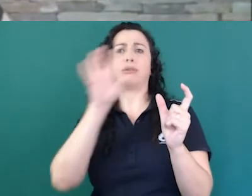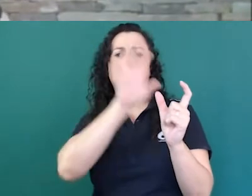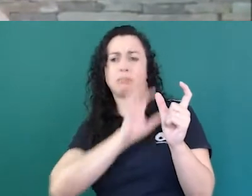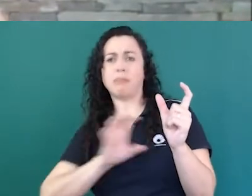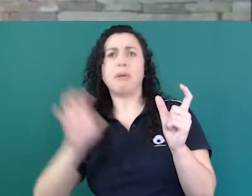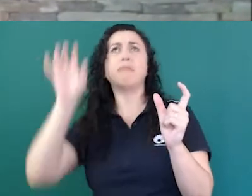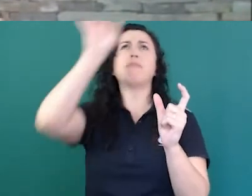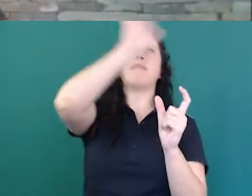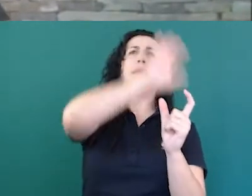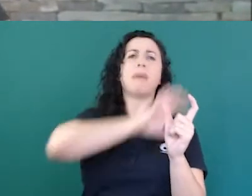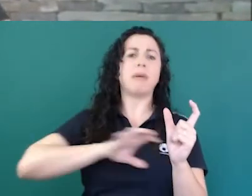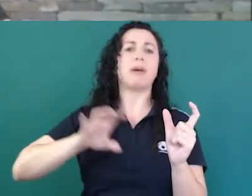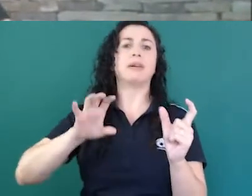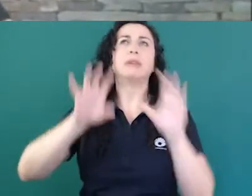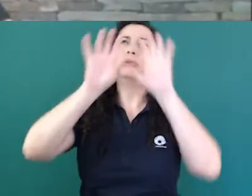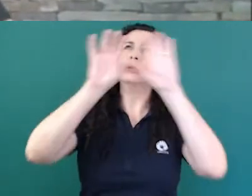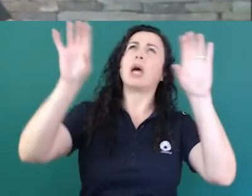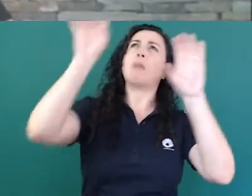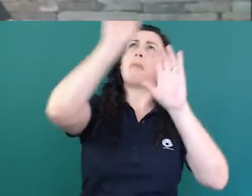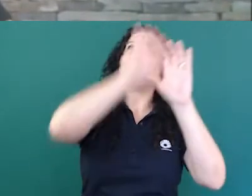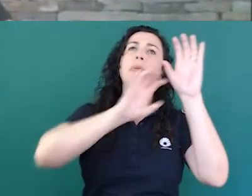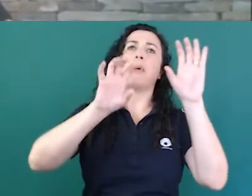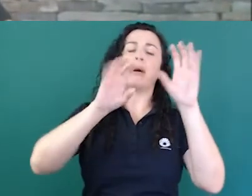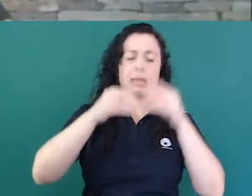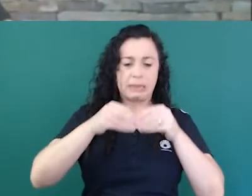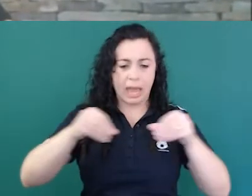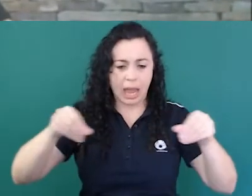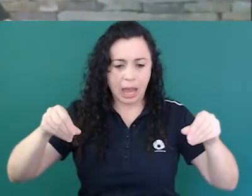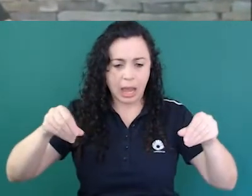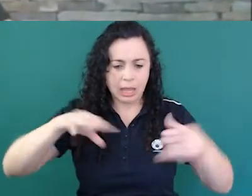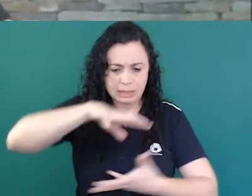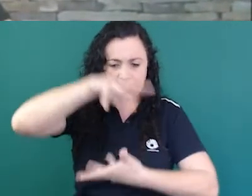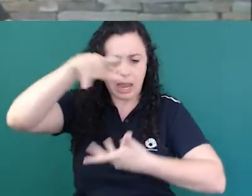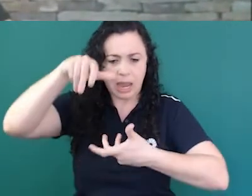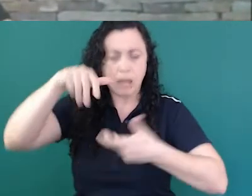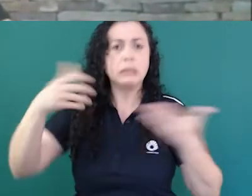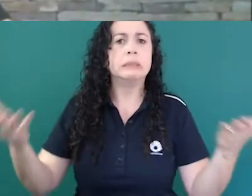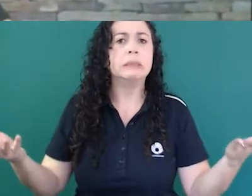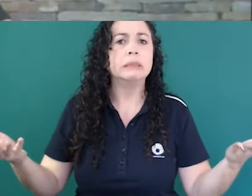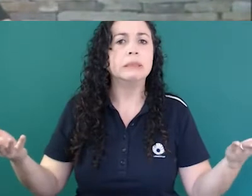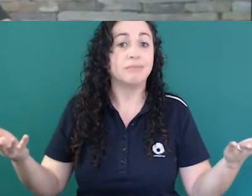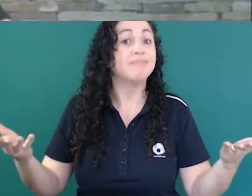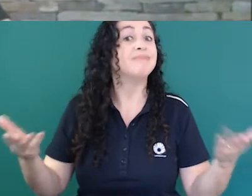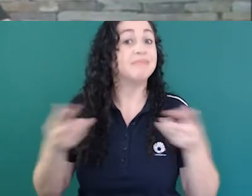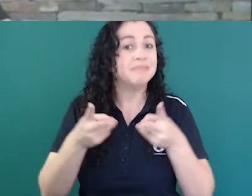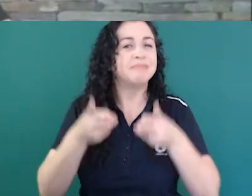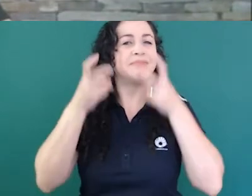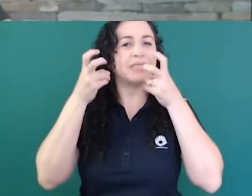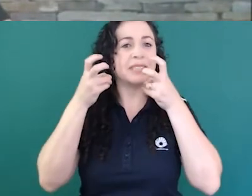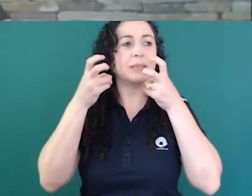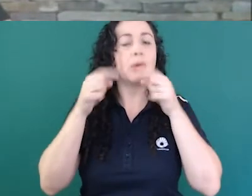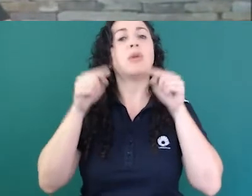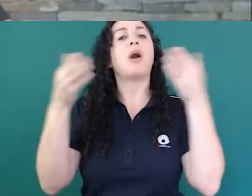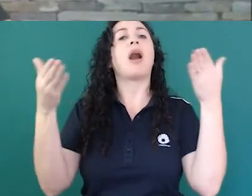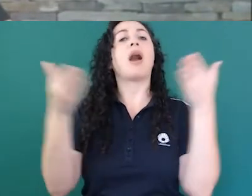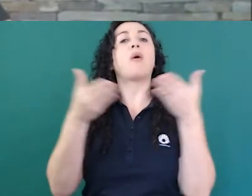então eu acho que esse é o movimento que a gente está vendo na atualidade o Nuinis tem um